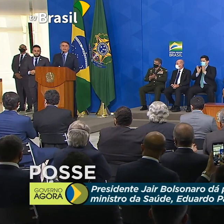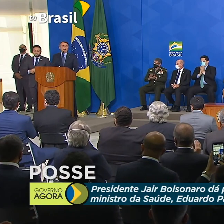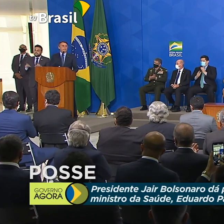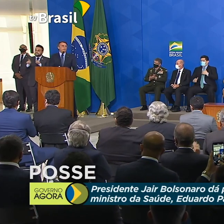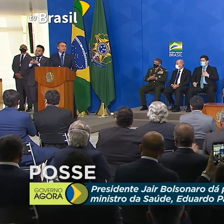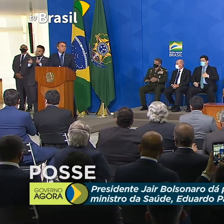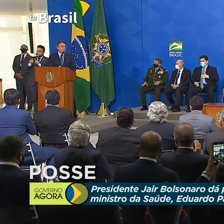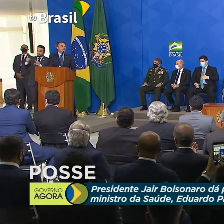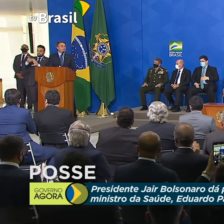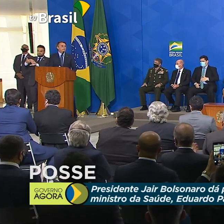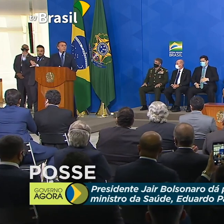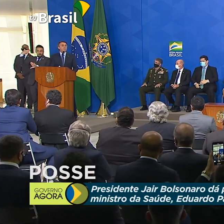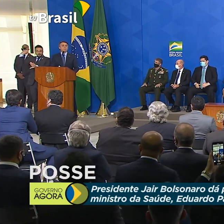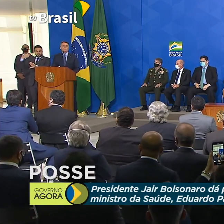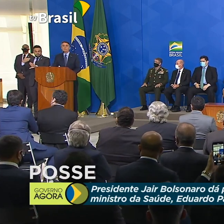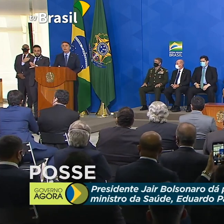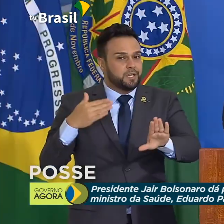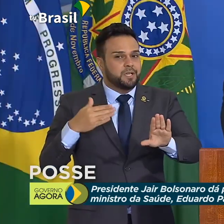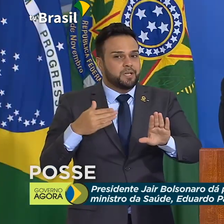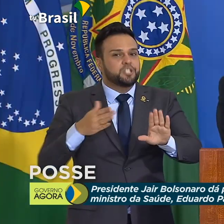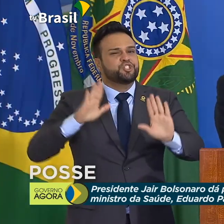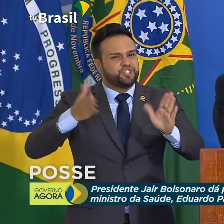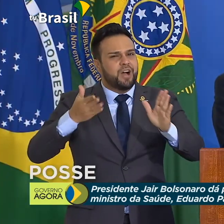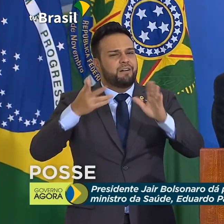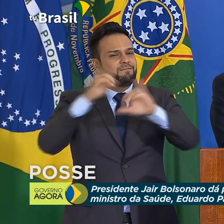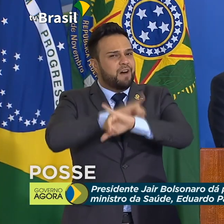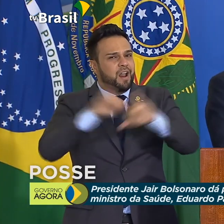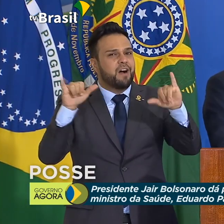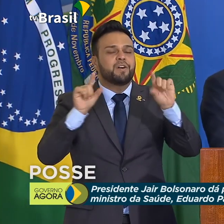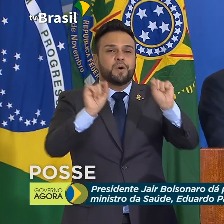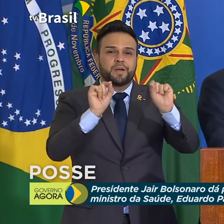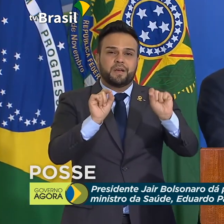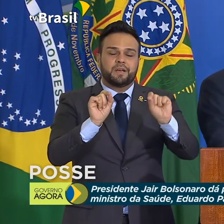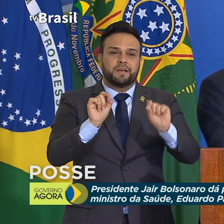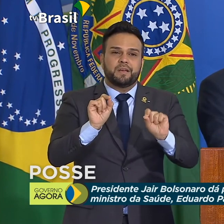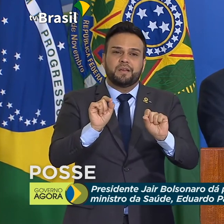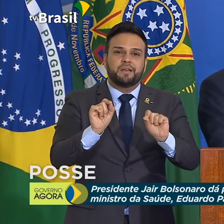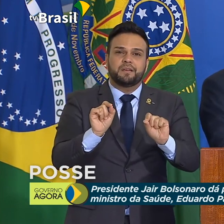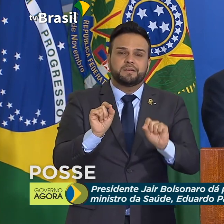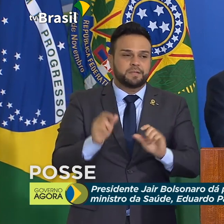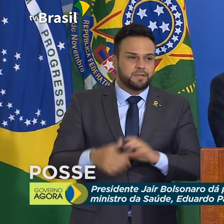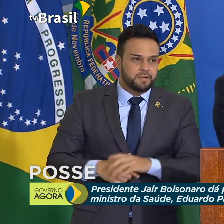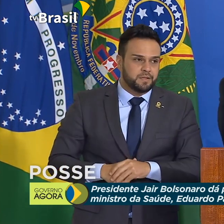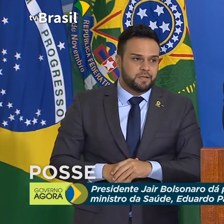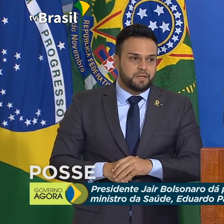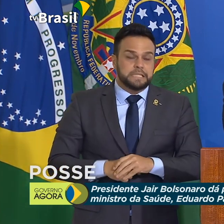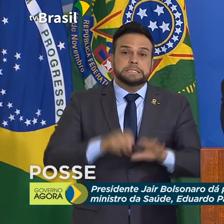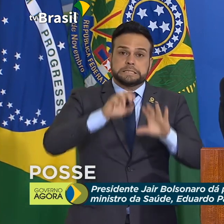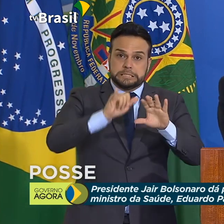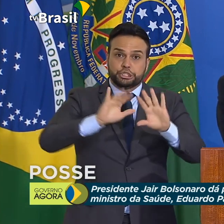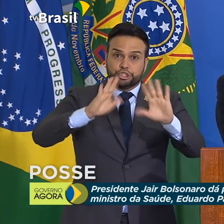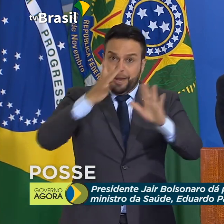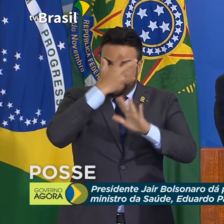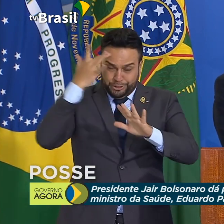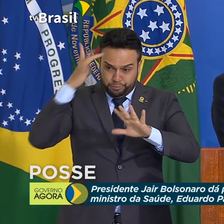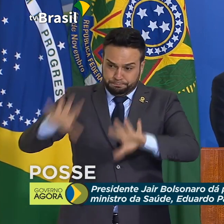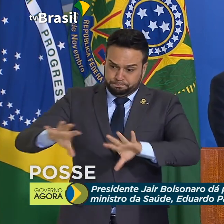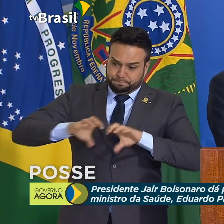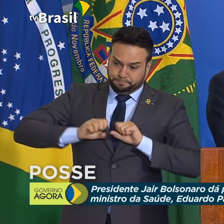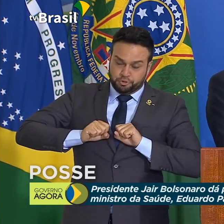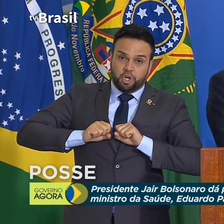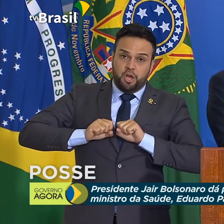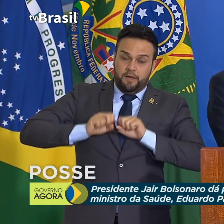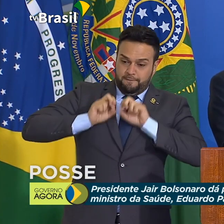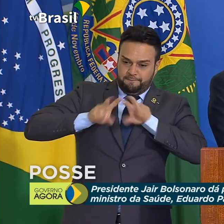Também naquela época, já podíamos falar a quem realmente, uma vez infectado pelo vírus, ele